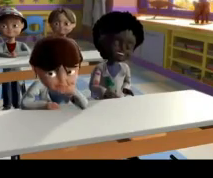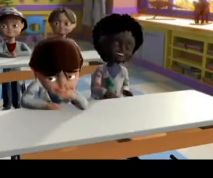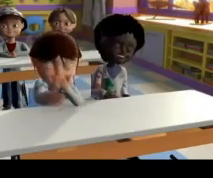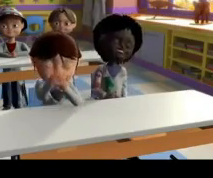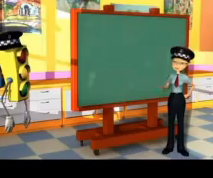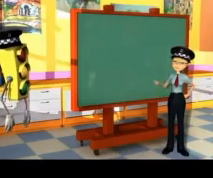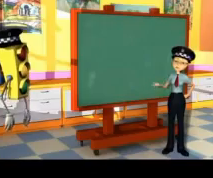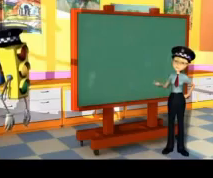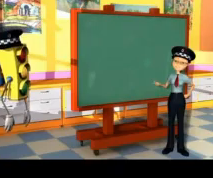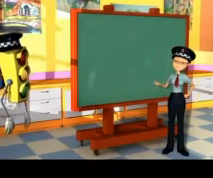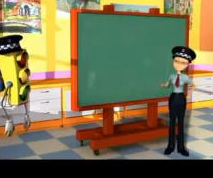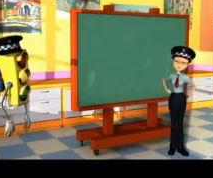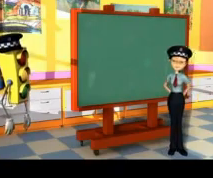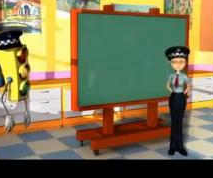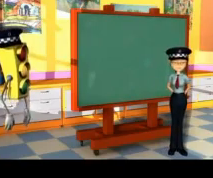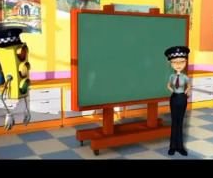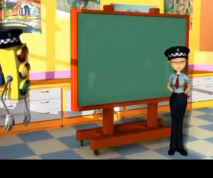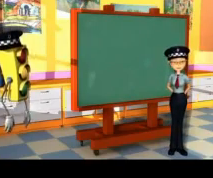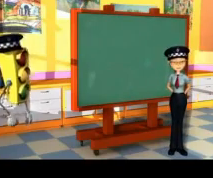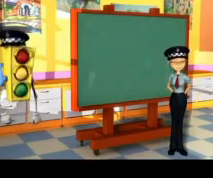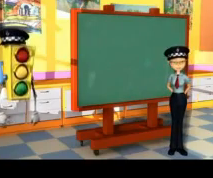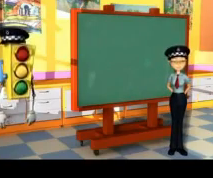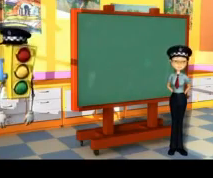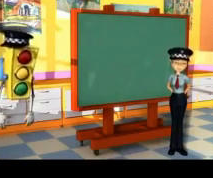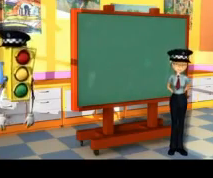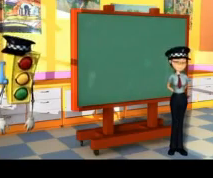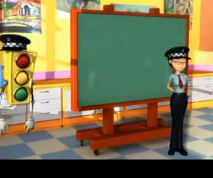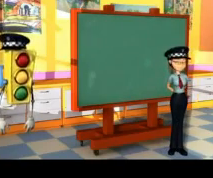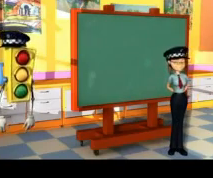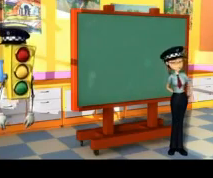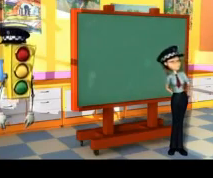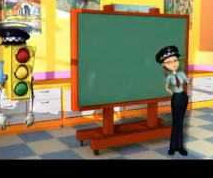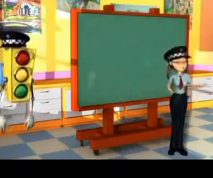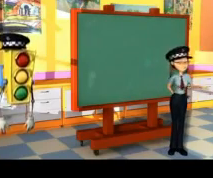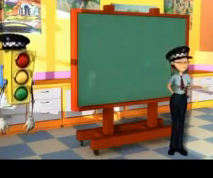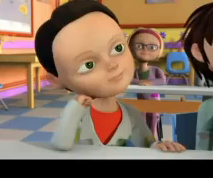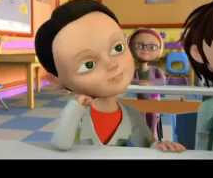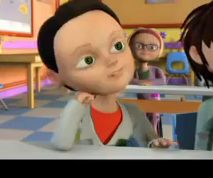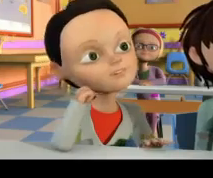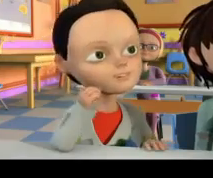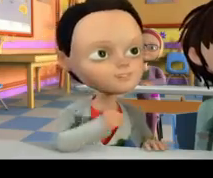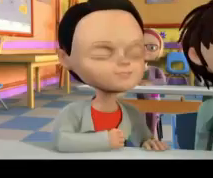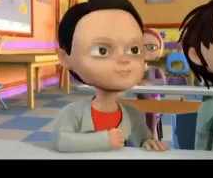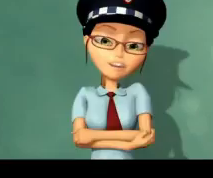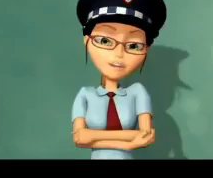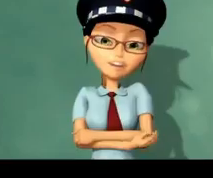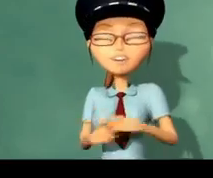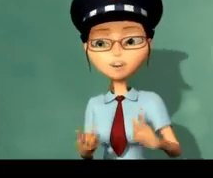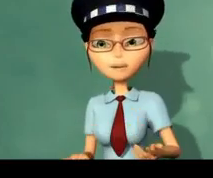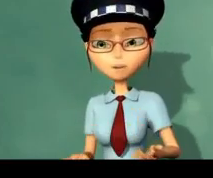Vaya, ahí le tenemos. Y además veo que sí sabe de qué vamos a hablar hoy. De la importancia que tienen las